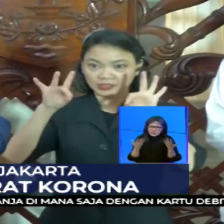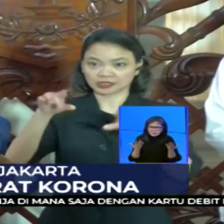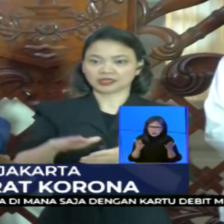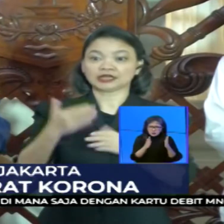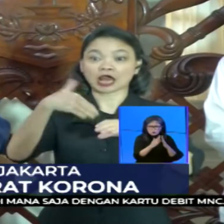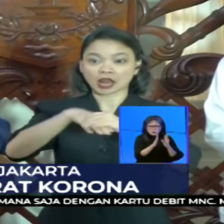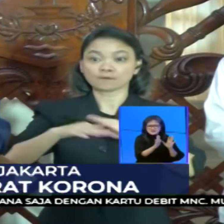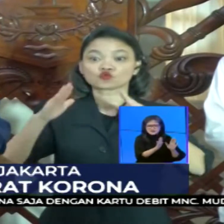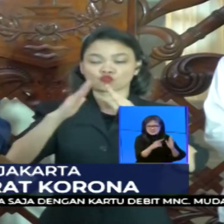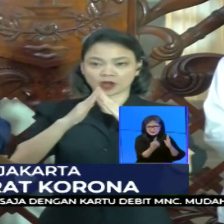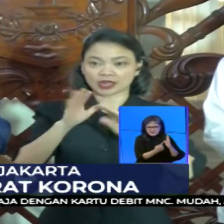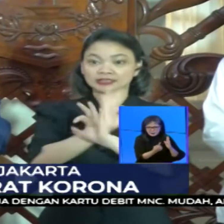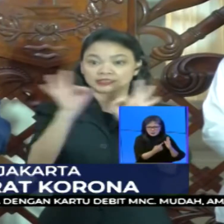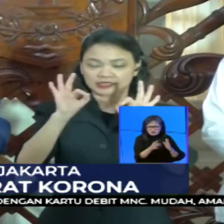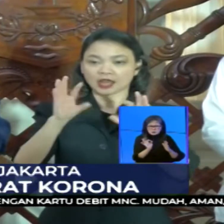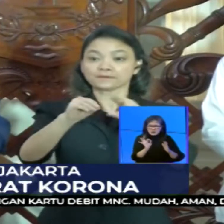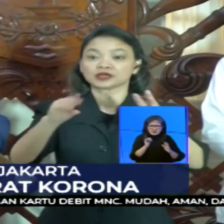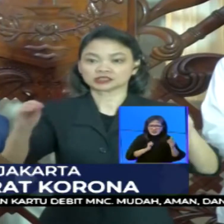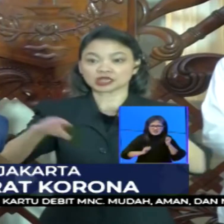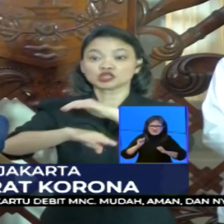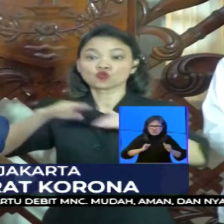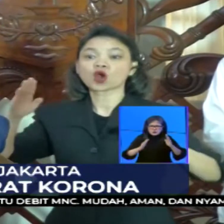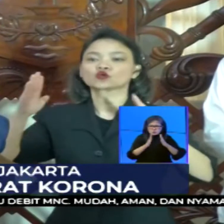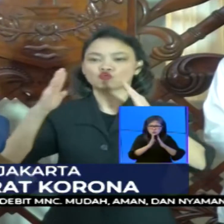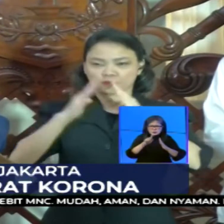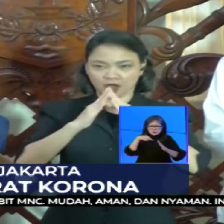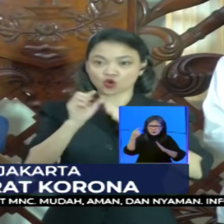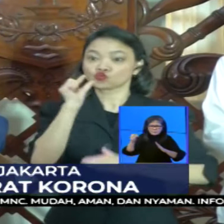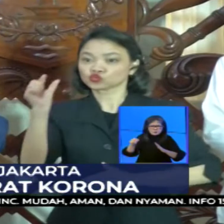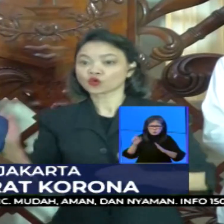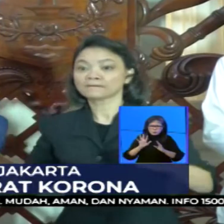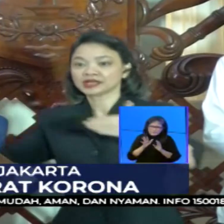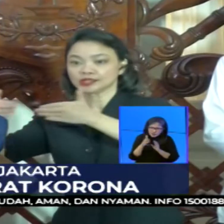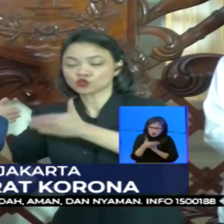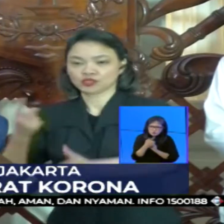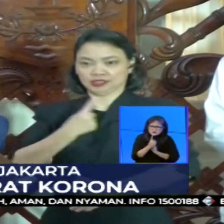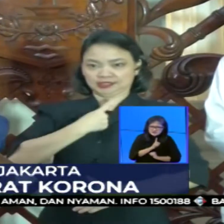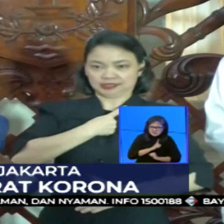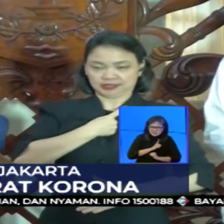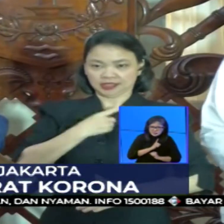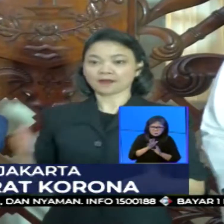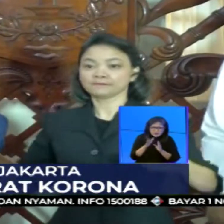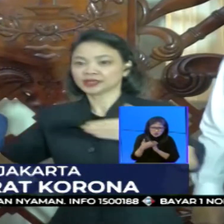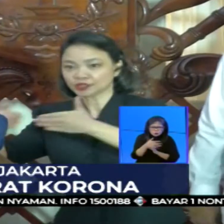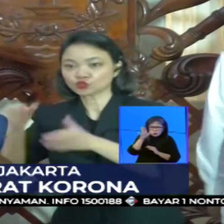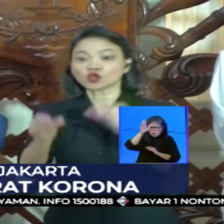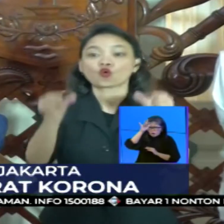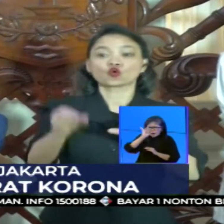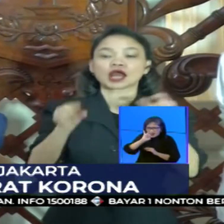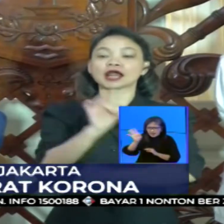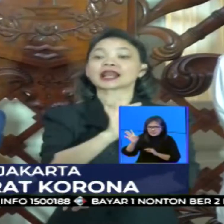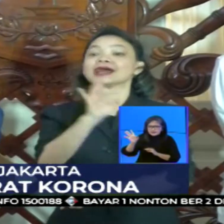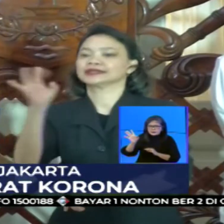memilih tidak melakukan kegiatan di luar rumah, itu melindungi diri kita, melindungi orang lain, dan